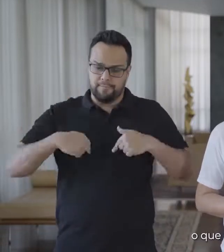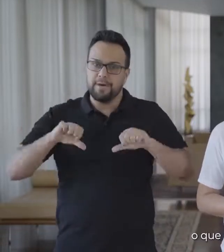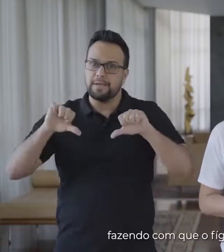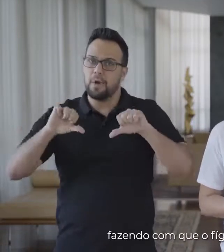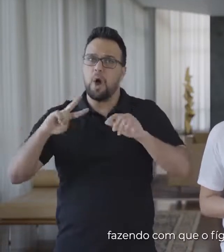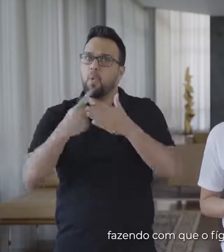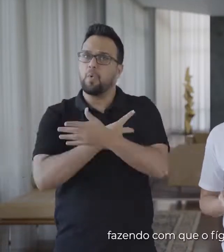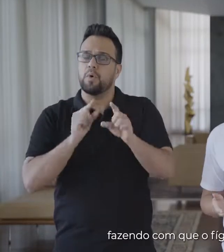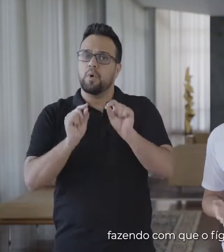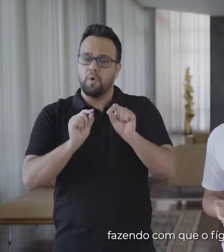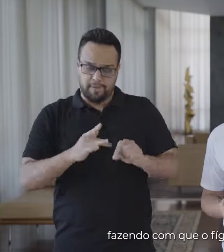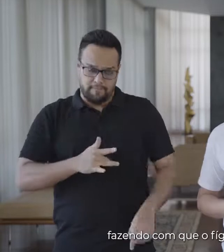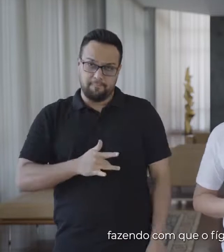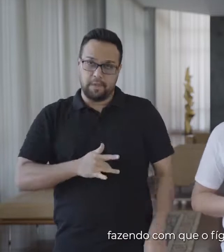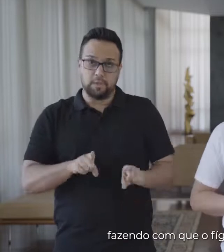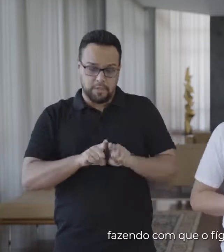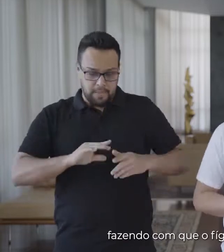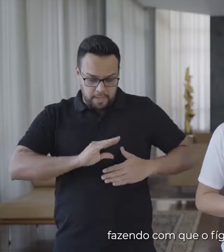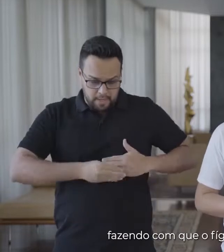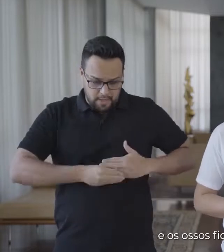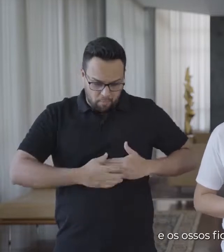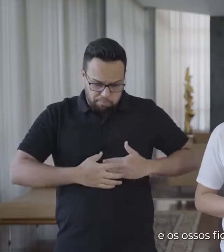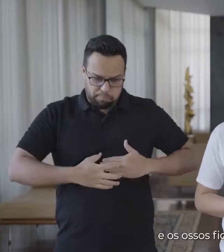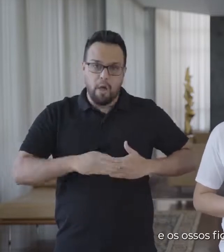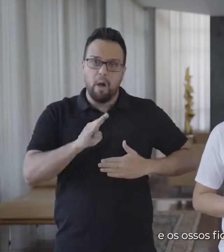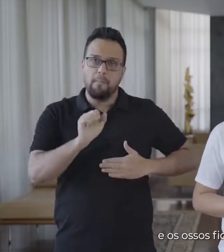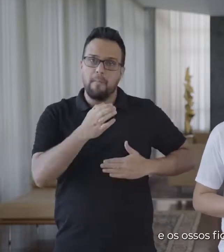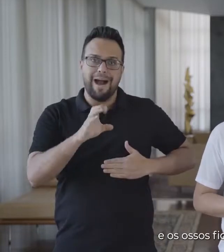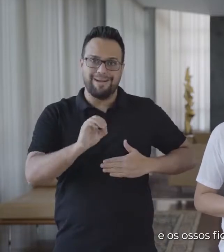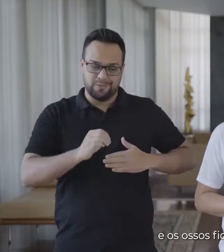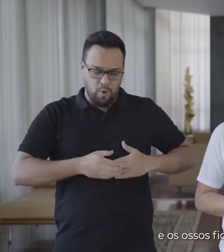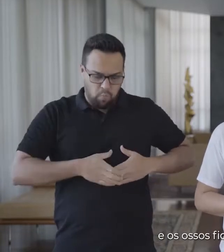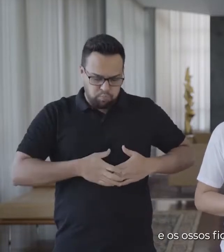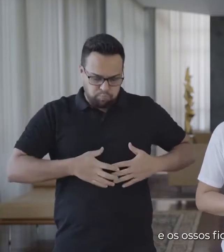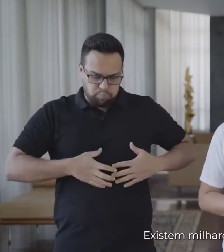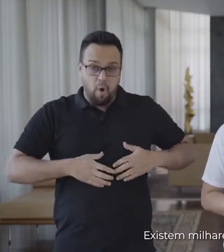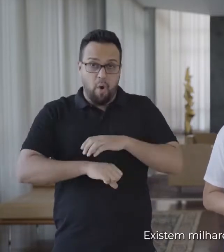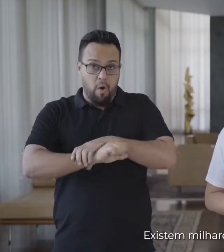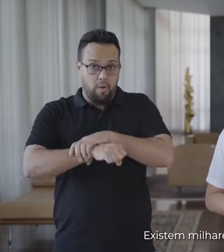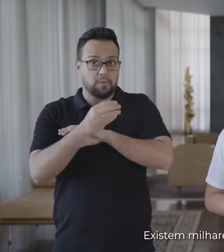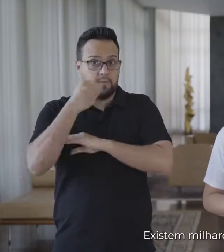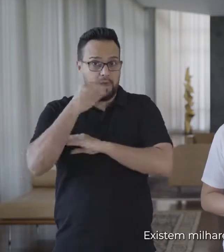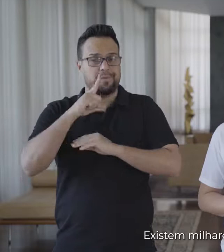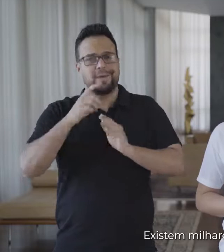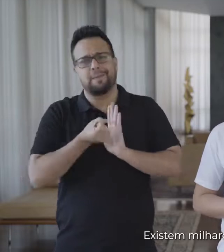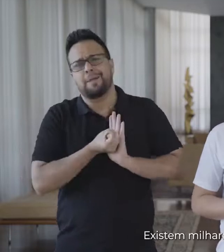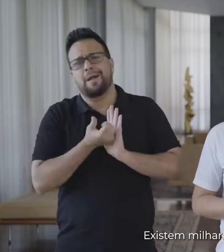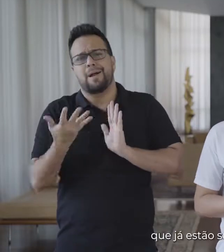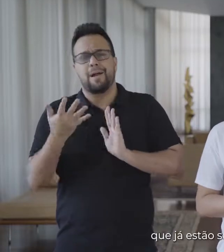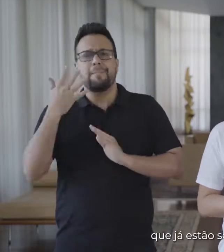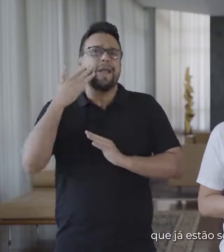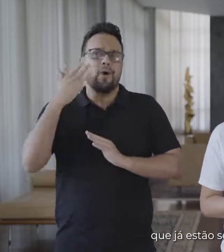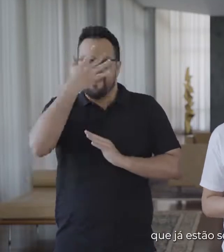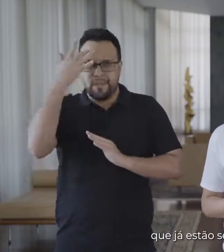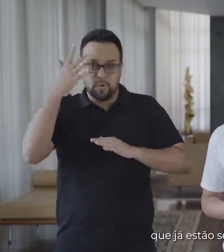que acaba fazendo com que o fígado e o baço cresçam e os ossos fiquem fracos. Existem milhares de pacientes